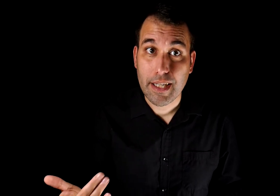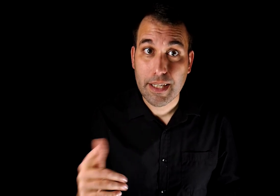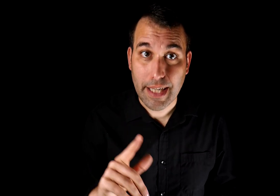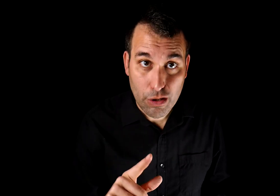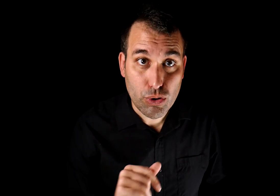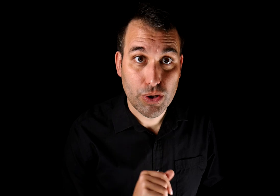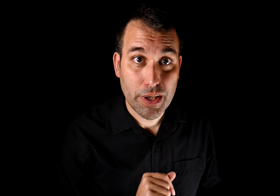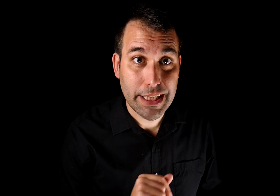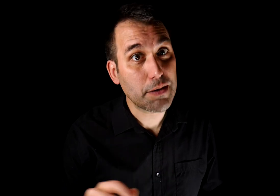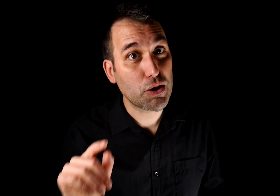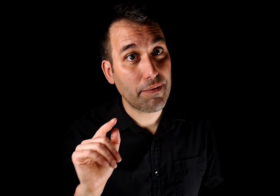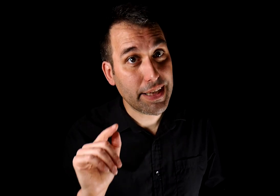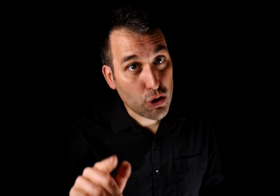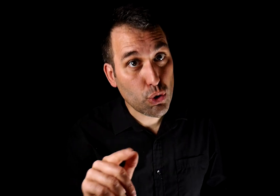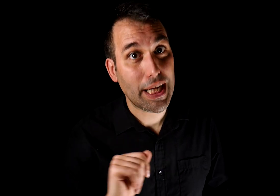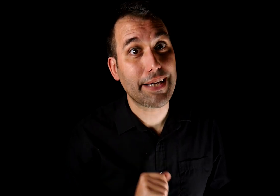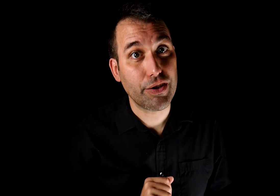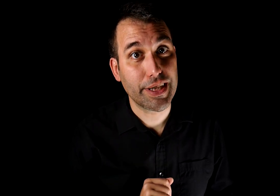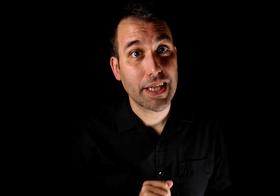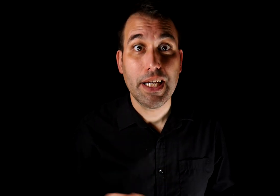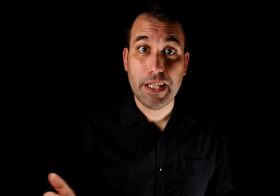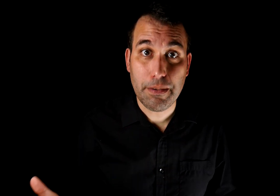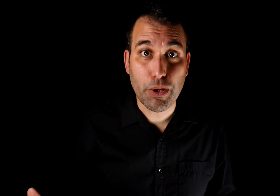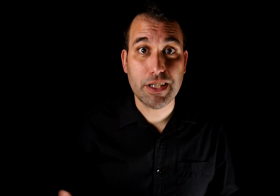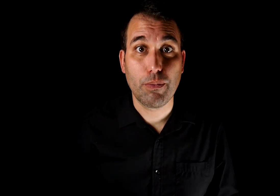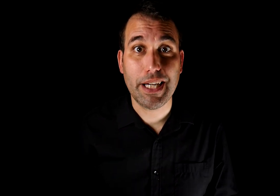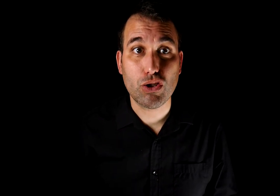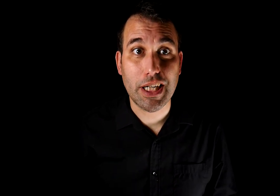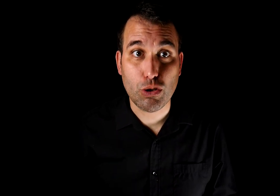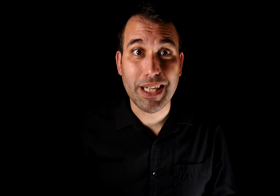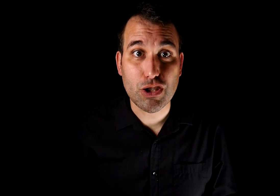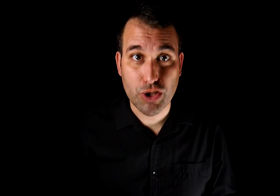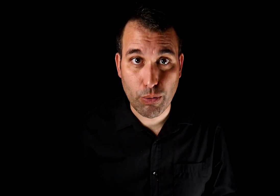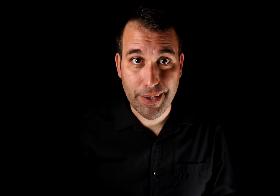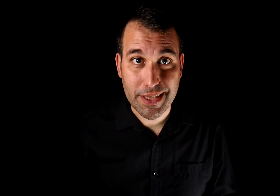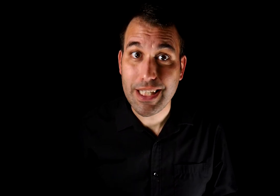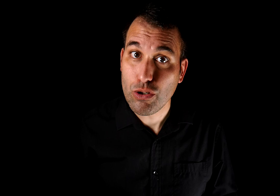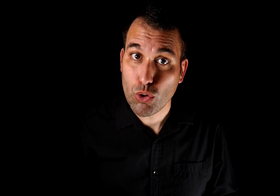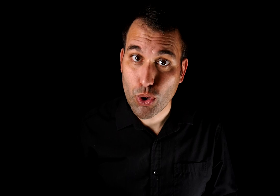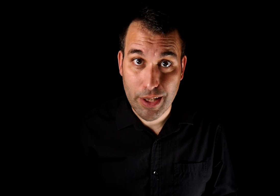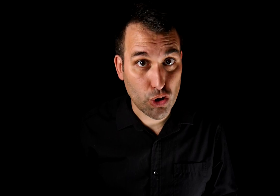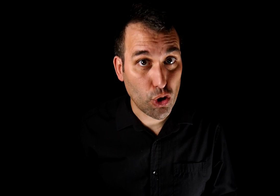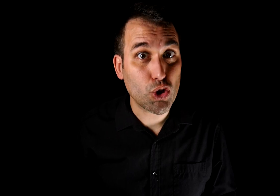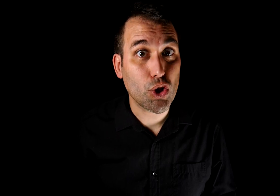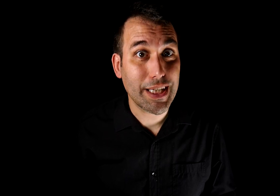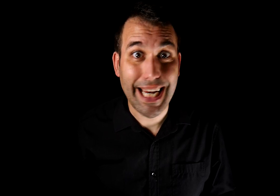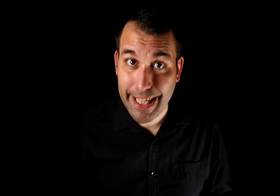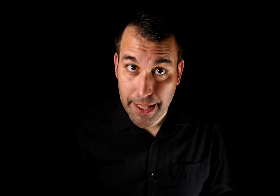cada uno es responsable de sus acciones y pueden ser obligados a asumir las consecuencias incluso ante los ojos de la ley.